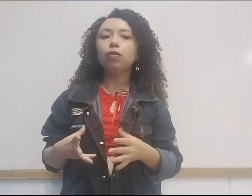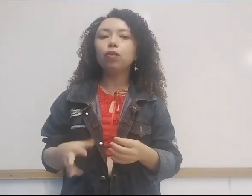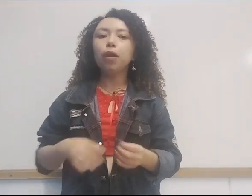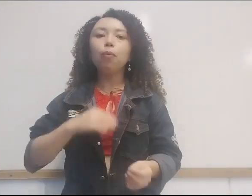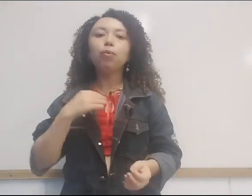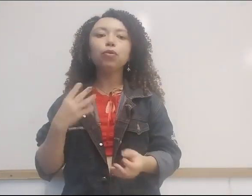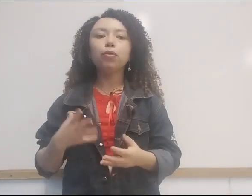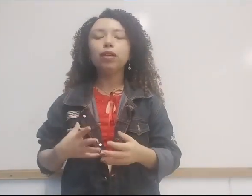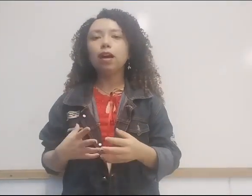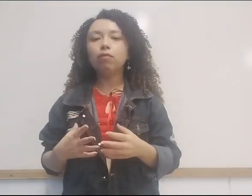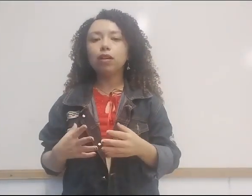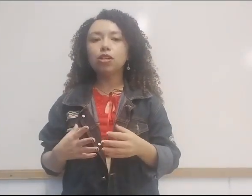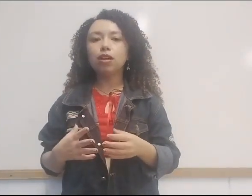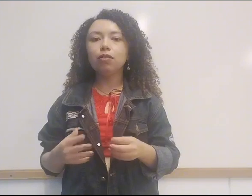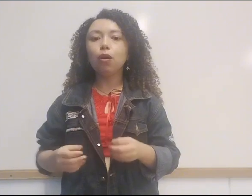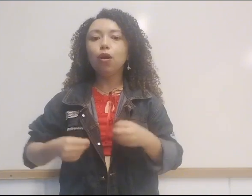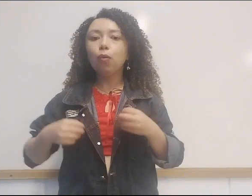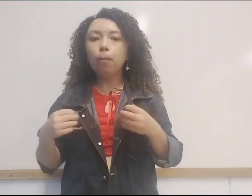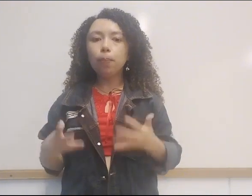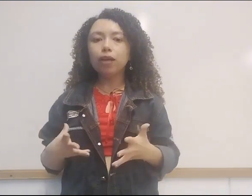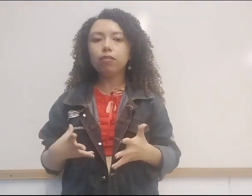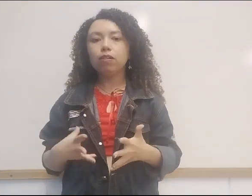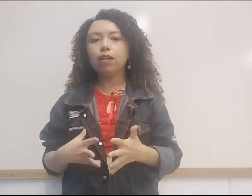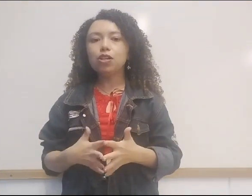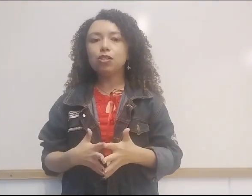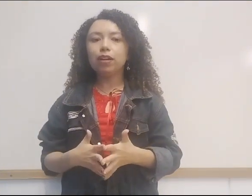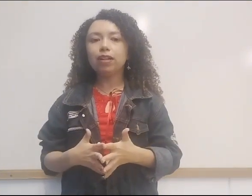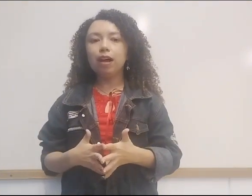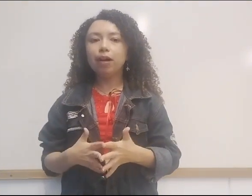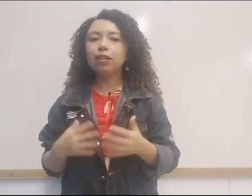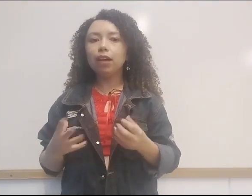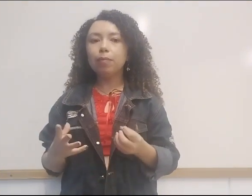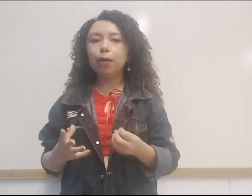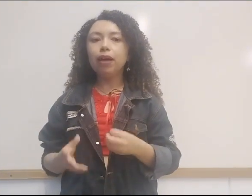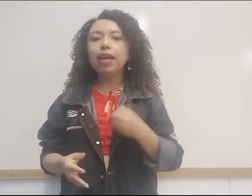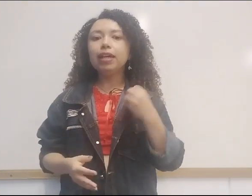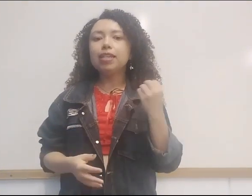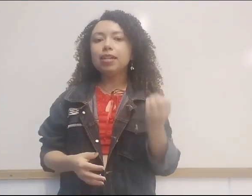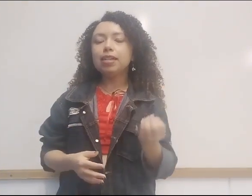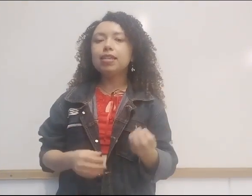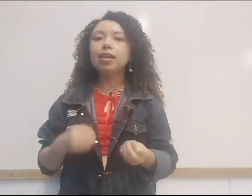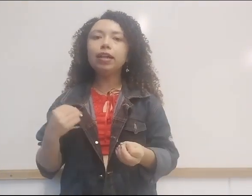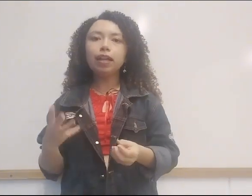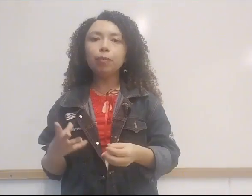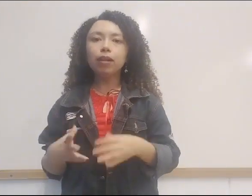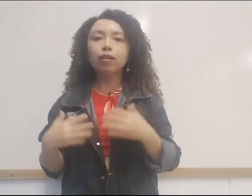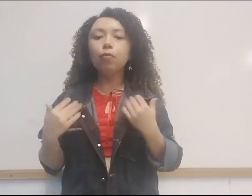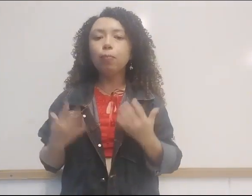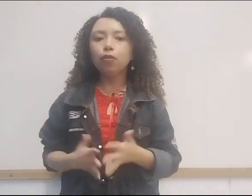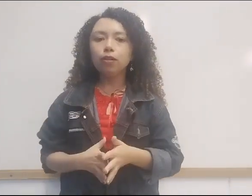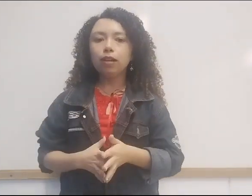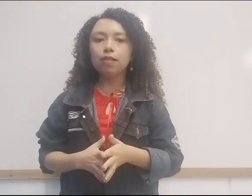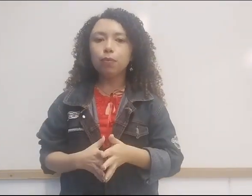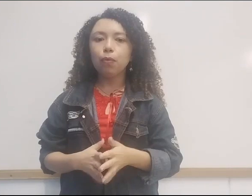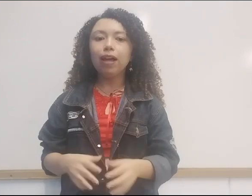anônimo é o único que narra o trajeto completo da viagem histórica da Armada de Cabral, que se inicia e termina no porto de Lisboa.